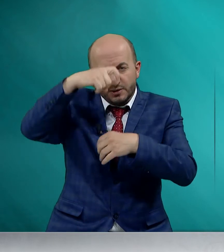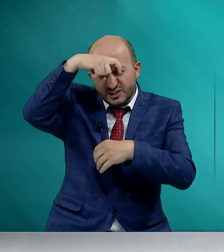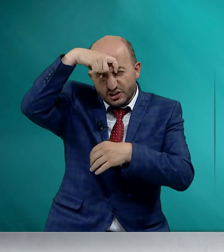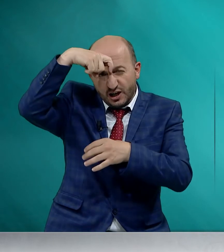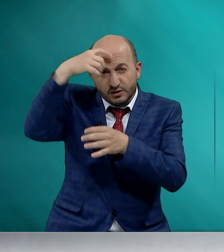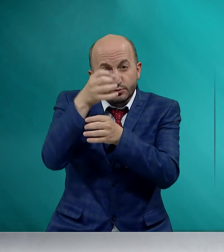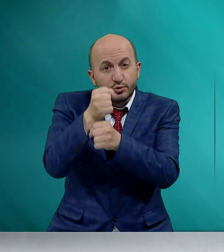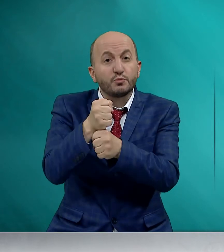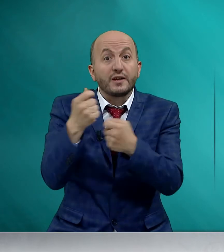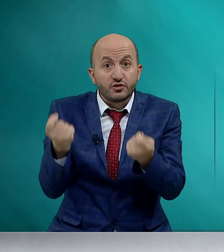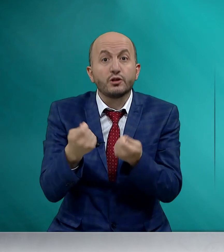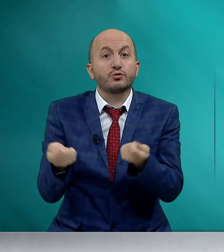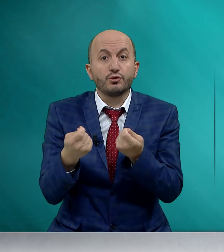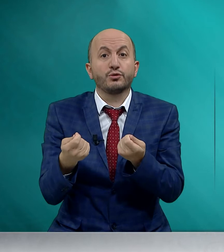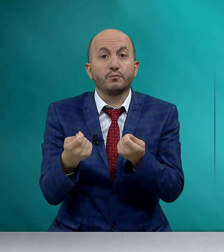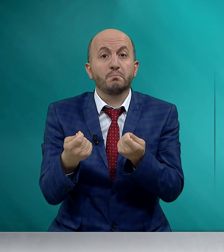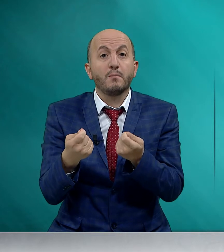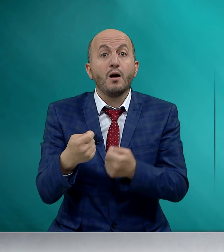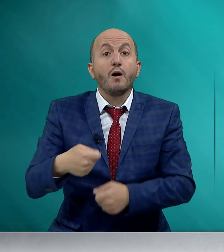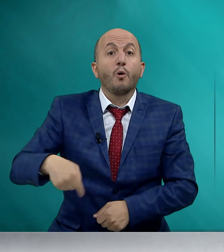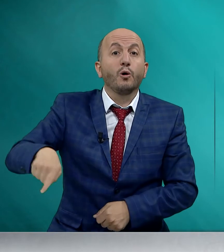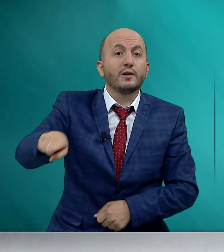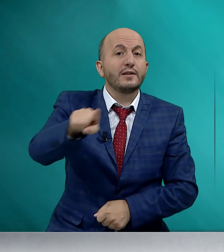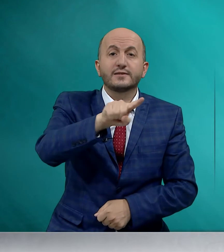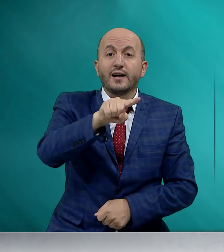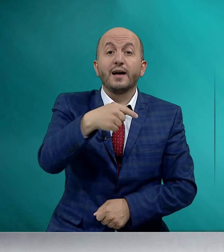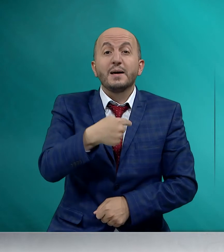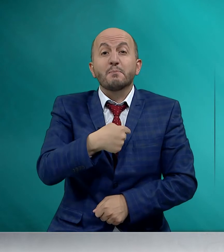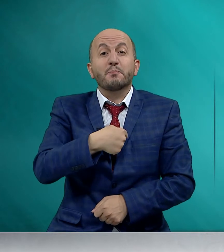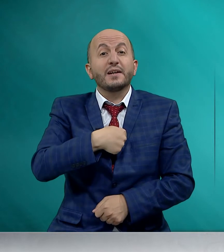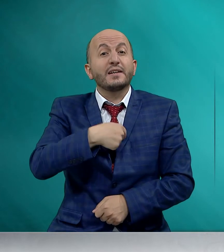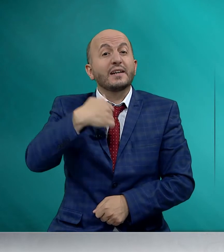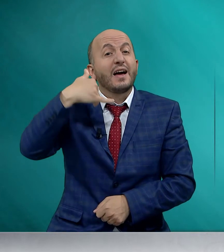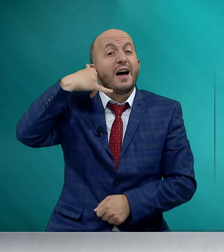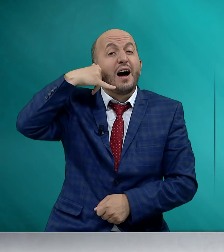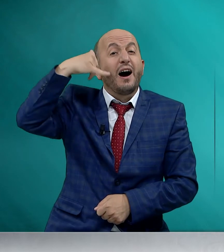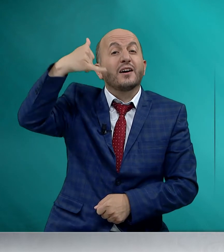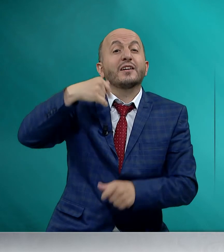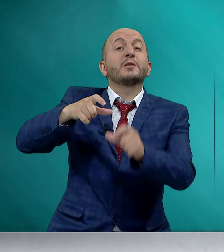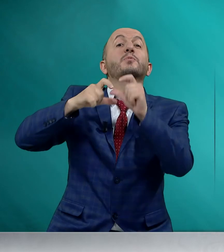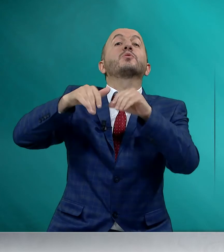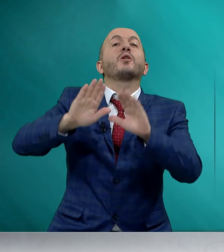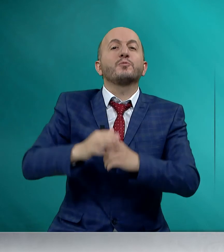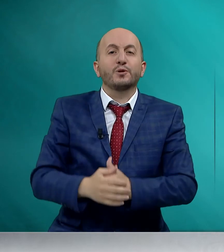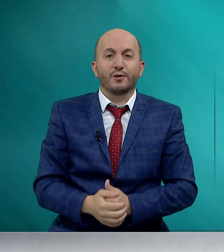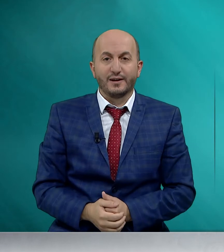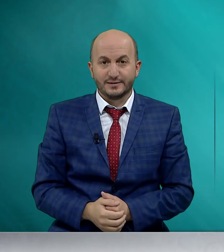sıcak tutmaya çalışıyorum. Onlarsa beni arayıp sormuyorlar.